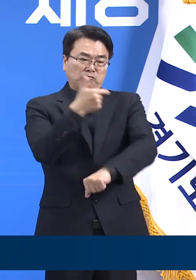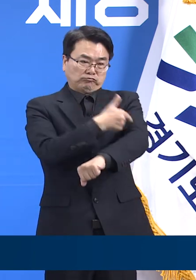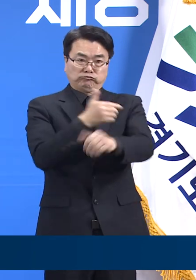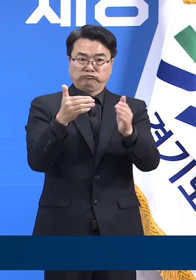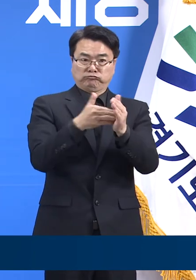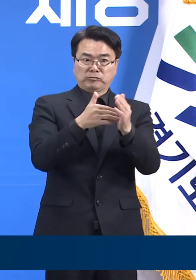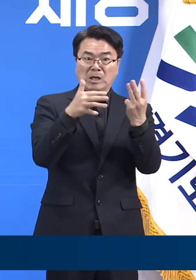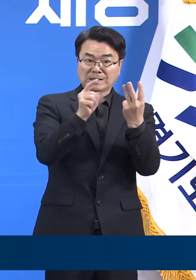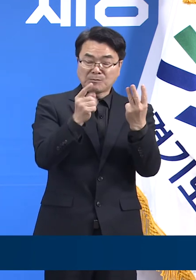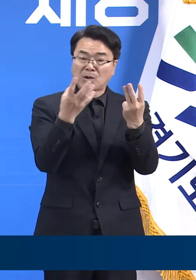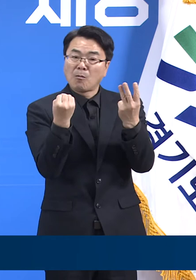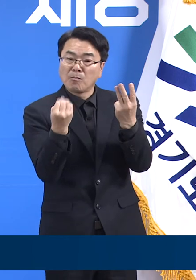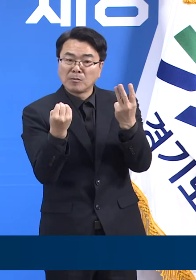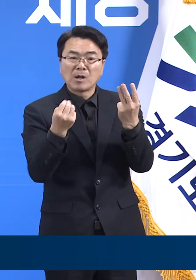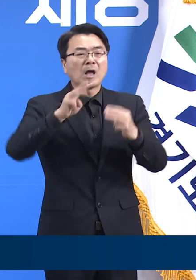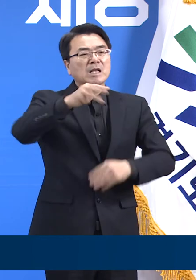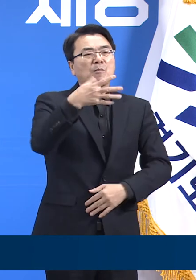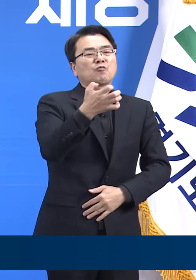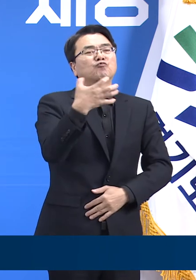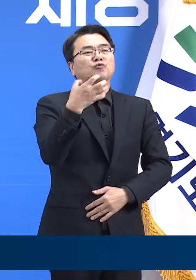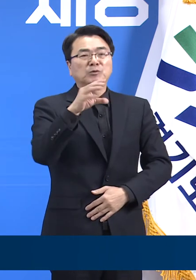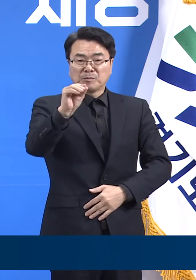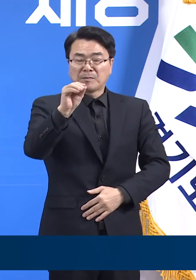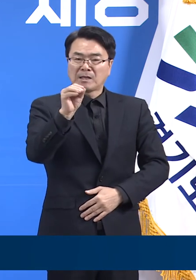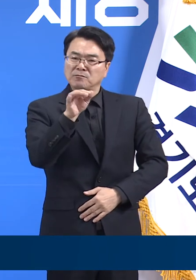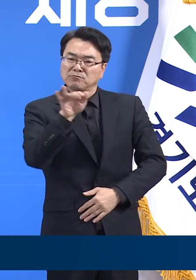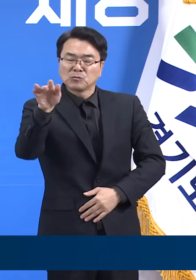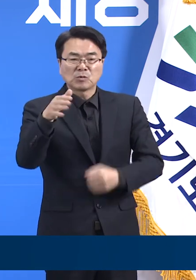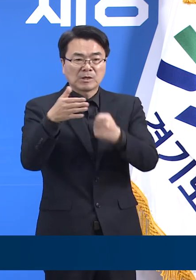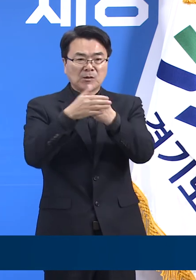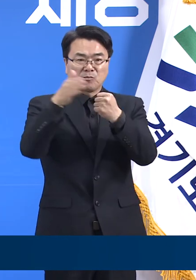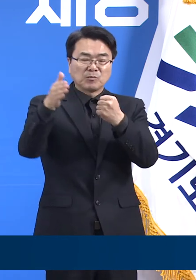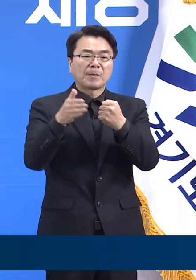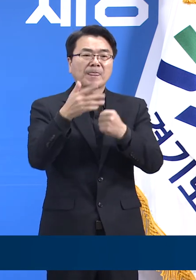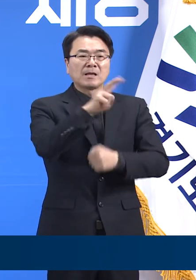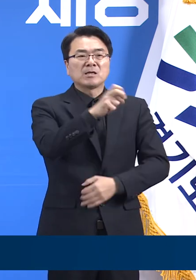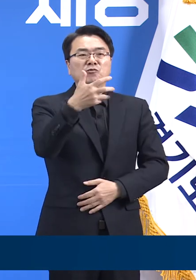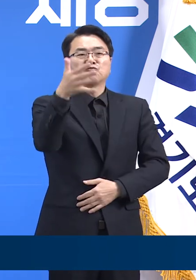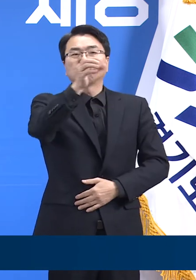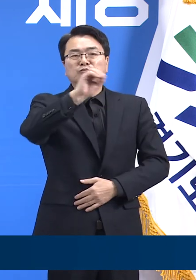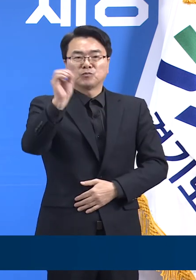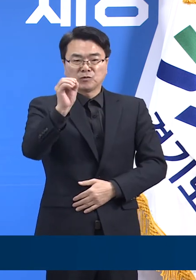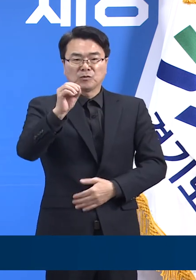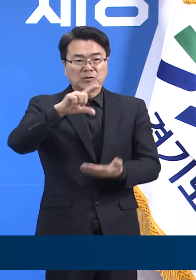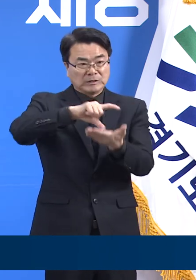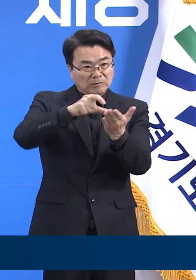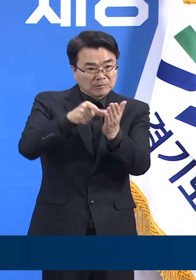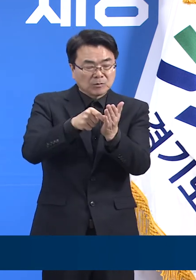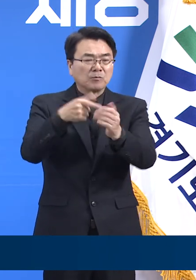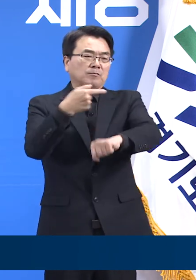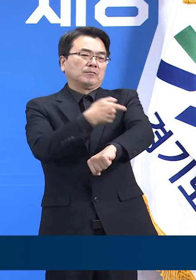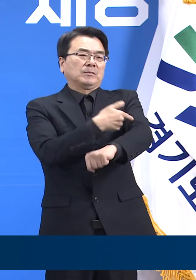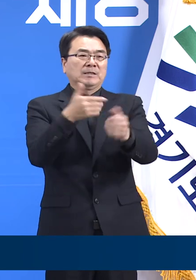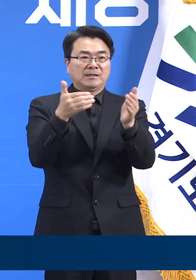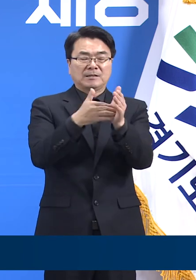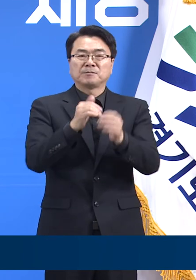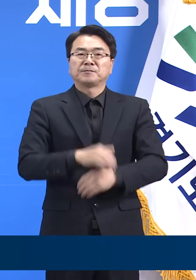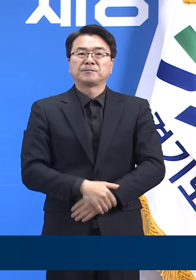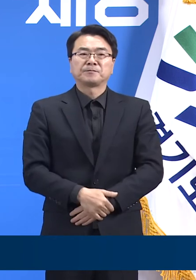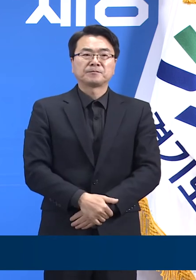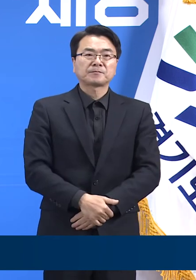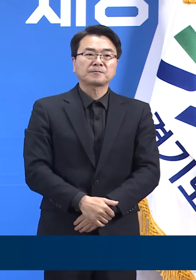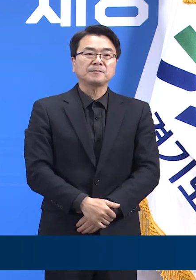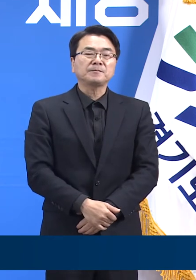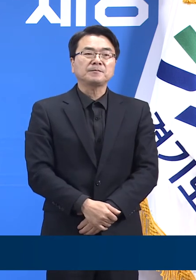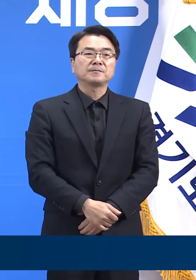접종자는 3,90만 4,076명으로, 경기도 인구 대비 29.3%입니다. 주간의